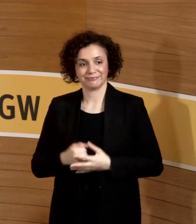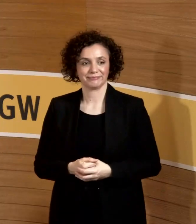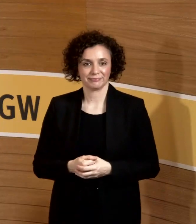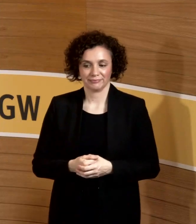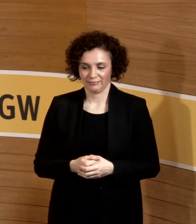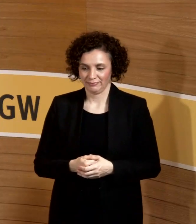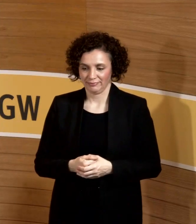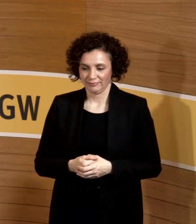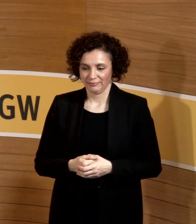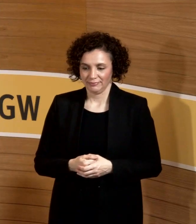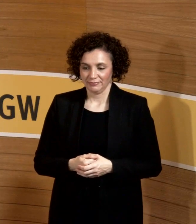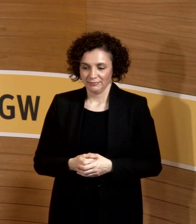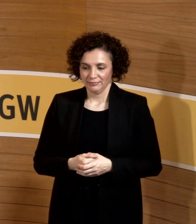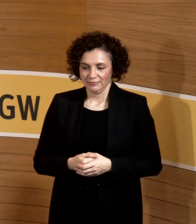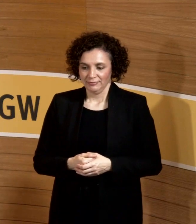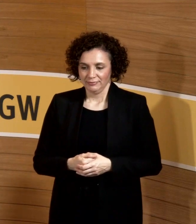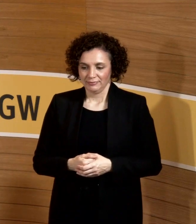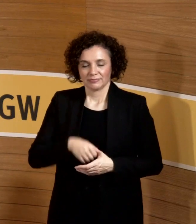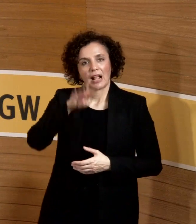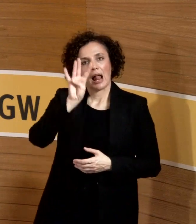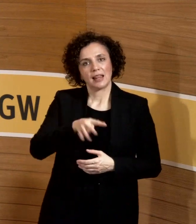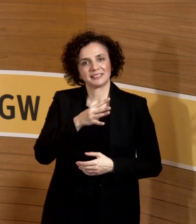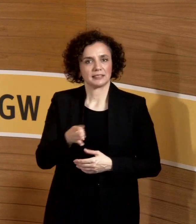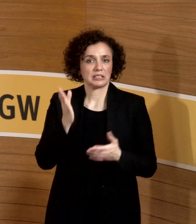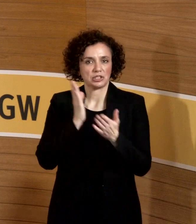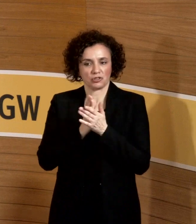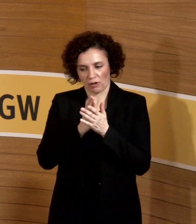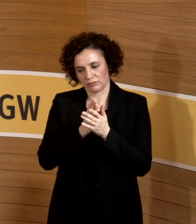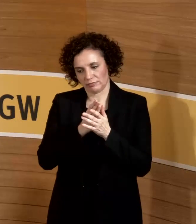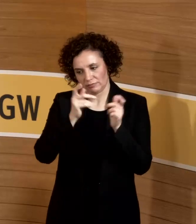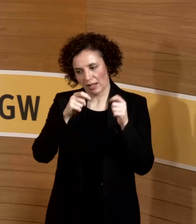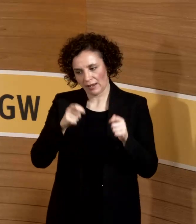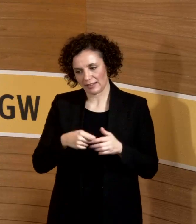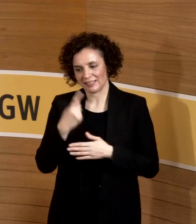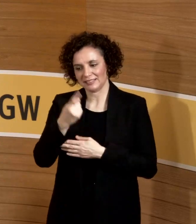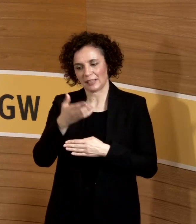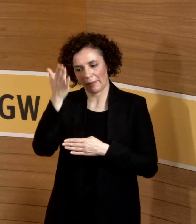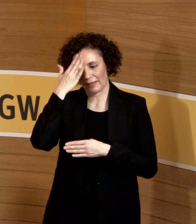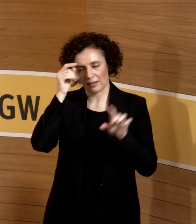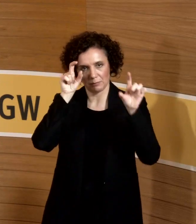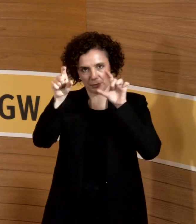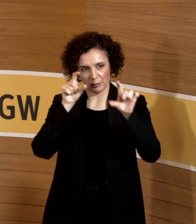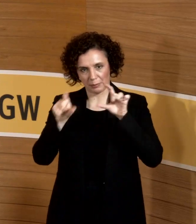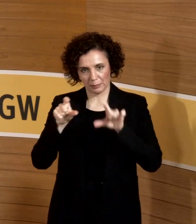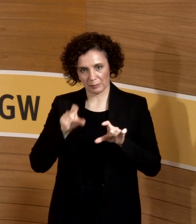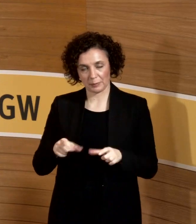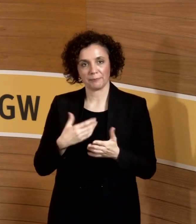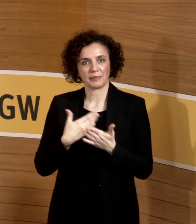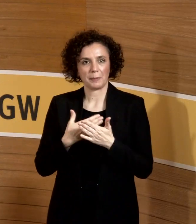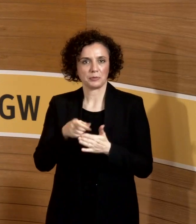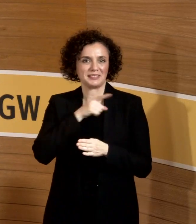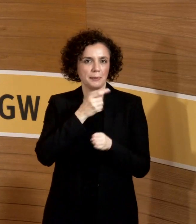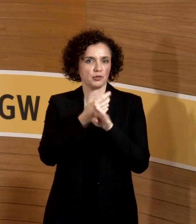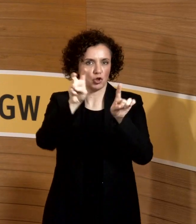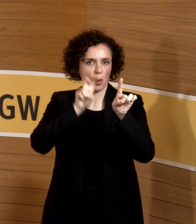Dann, wie geht es? Also diese Liste ist jetzt durch. Sie kennen die verschiedenen Noxen. Ich habe Ihnen ein paar vorenthalten, glaube ich, der Zeit halber auch.